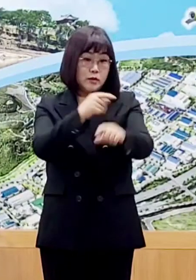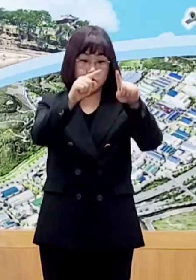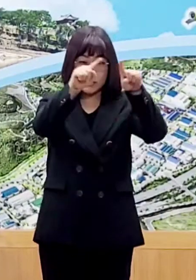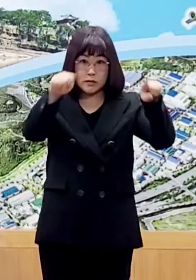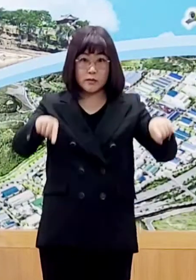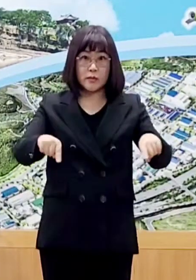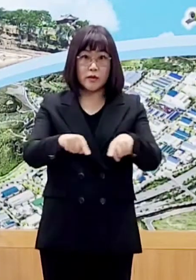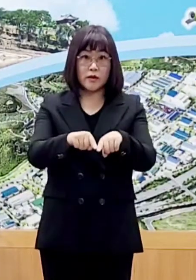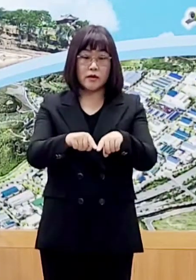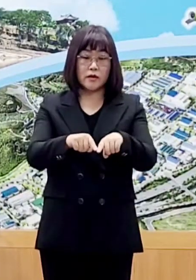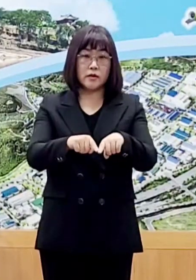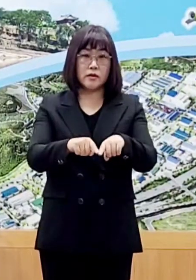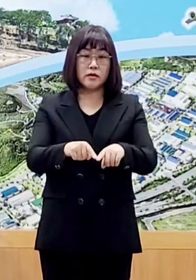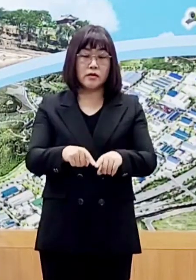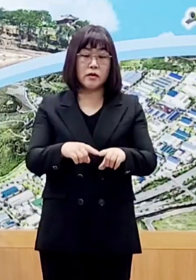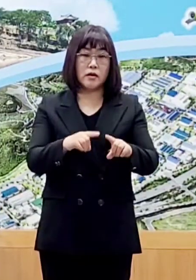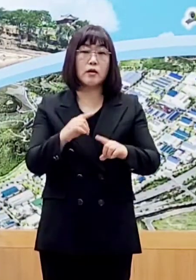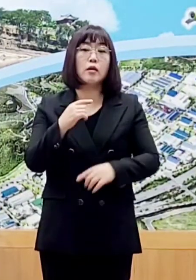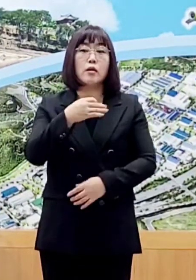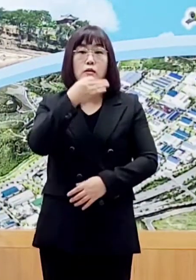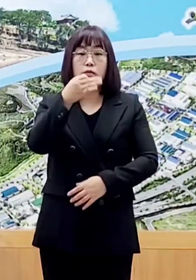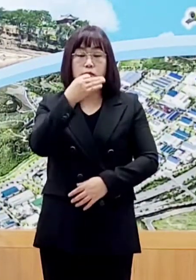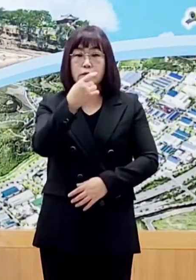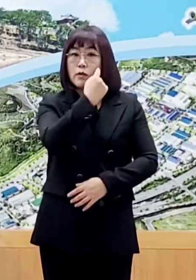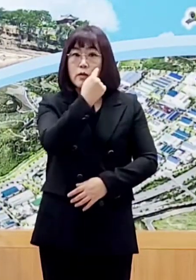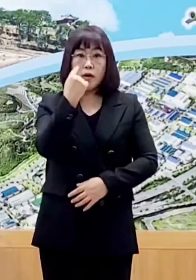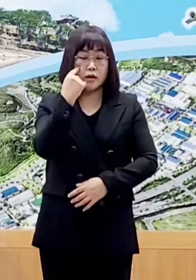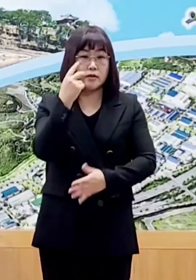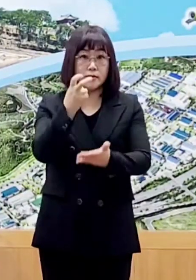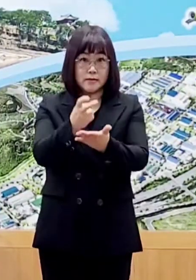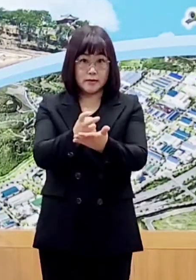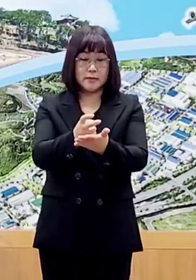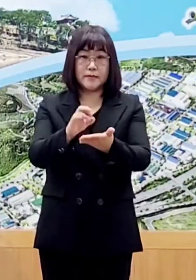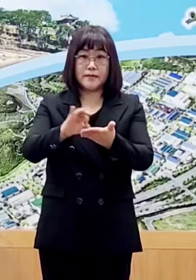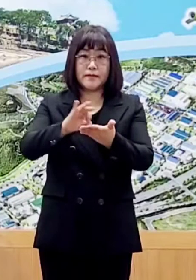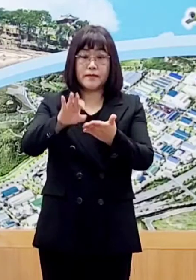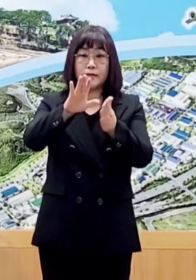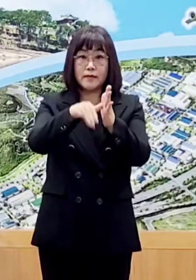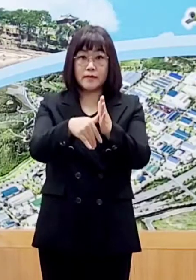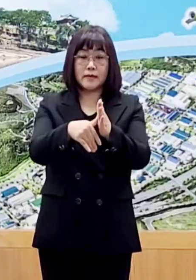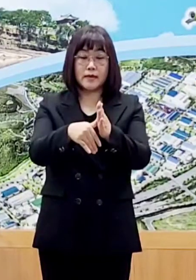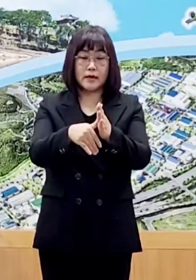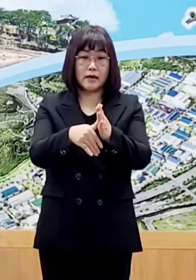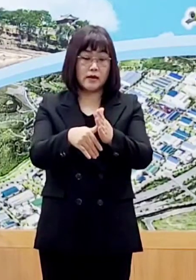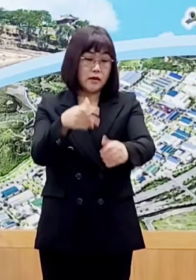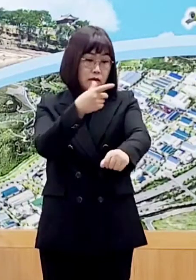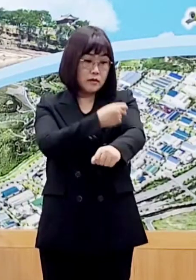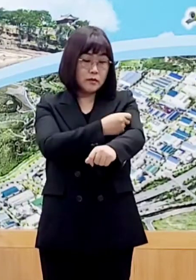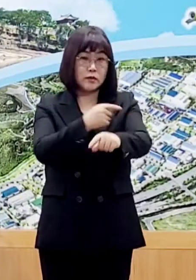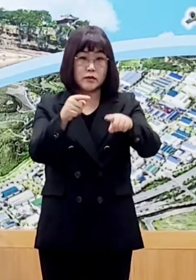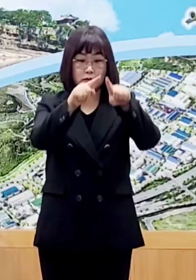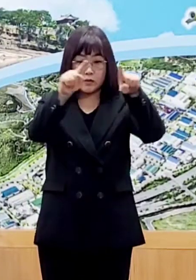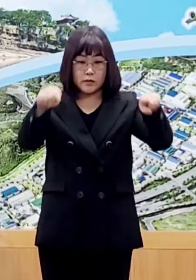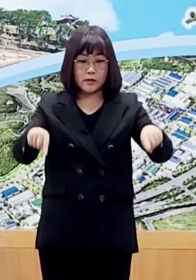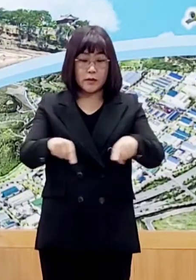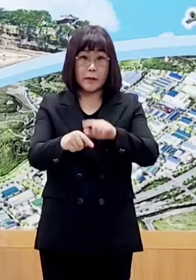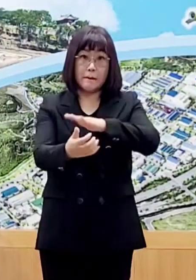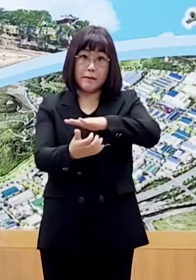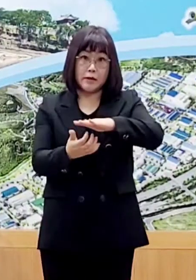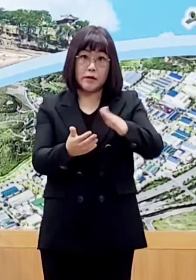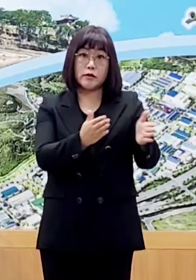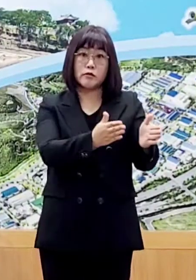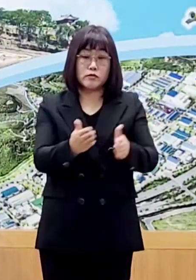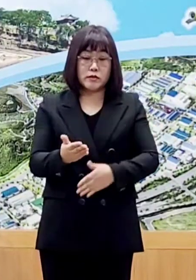음성확인제가 도입된 다중이용시설을 이용하실 경우 접종 증명서 등을 사전준비